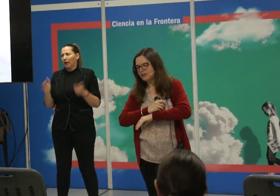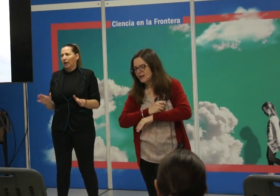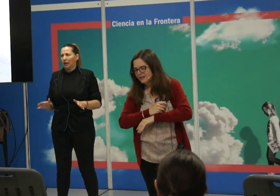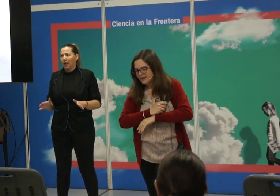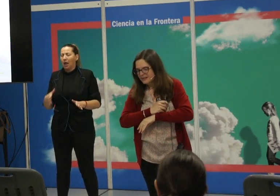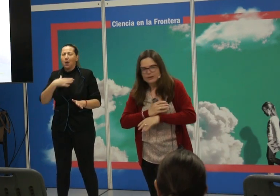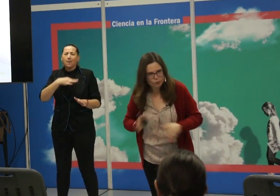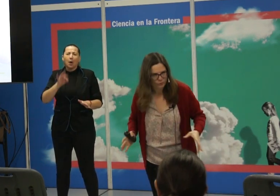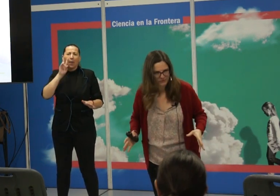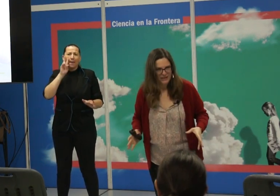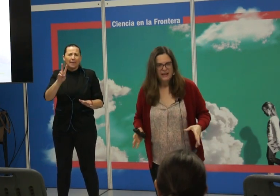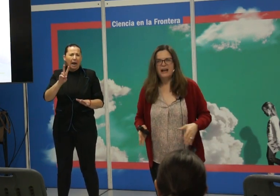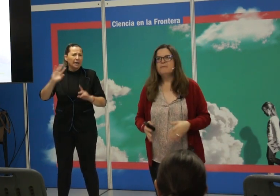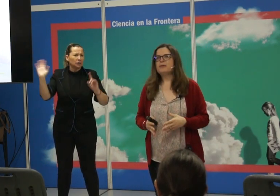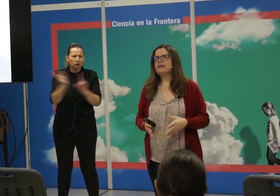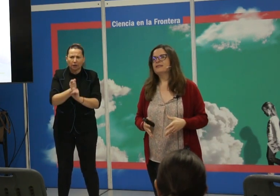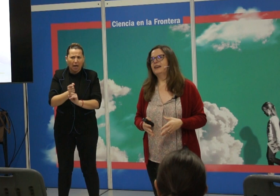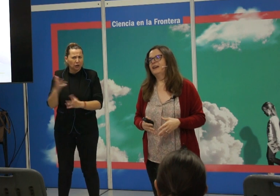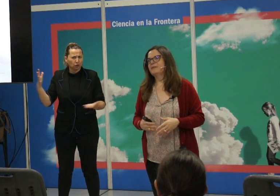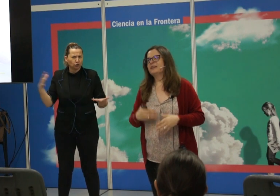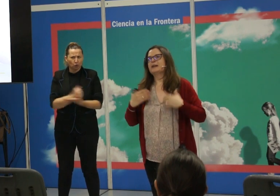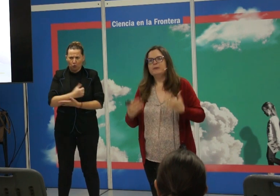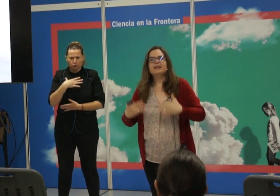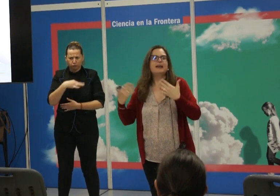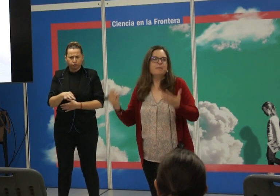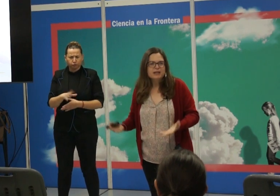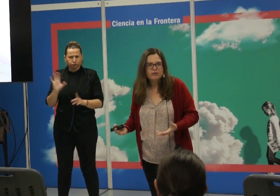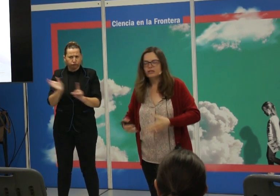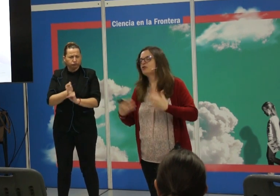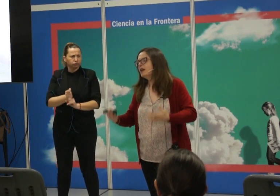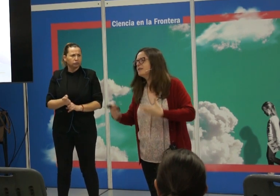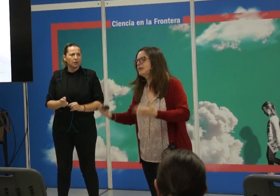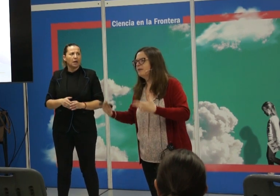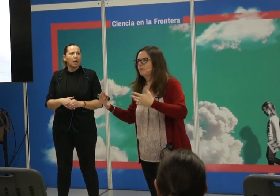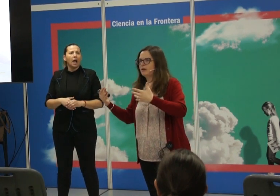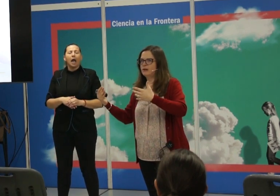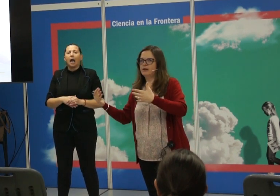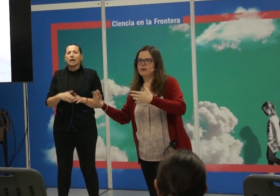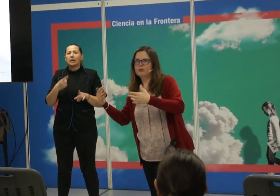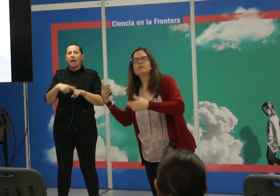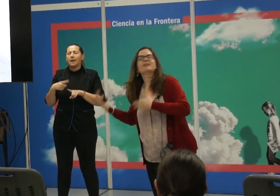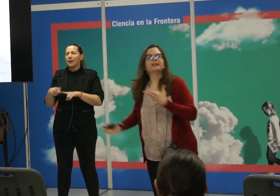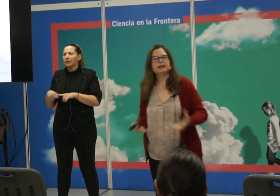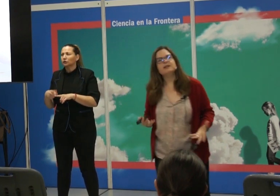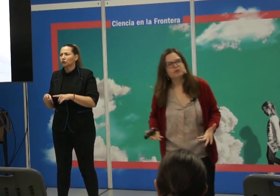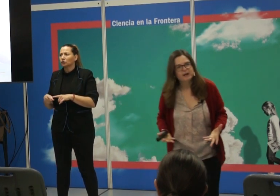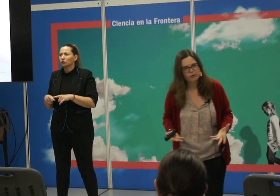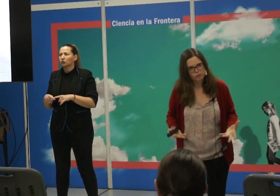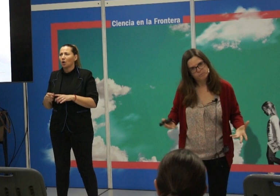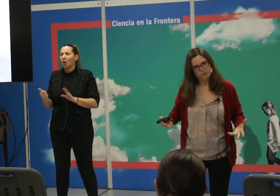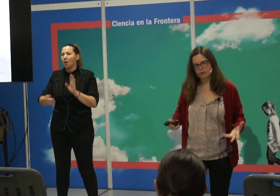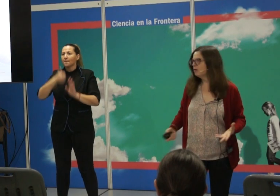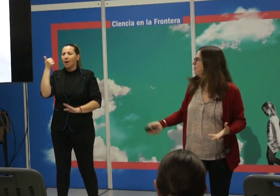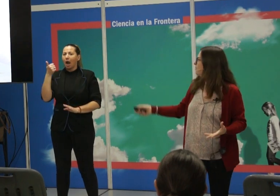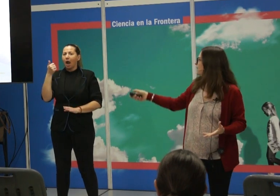encontrar de todo. Hay veces que se repiten elementos que suelen ser más atractivos para